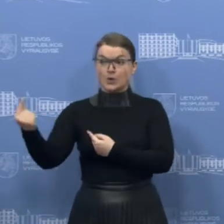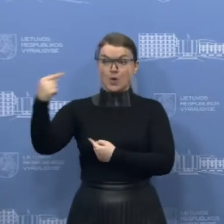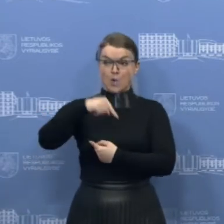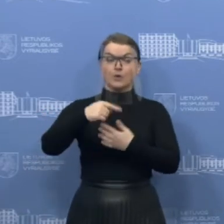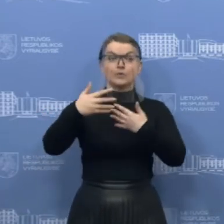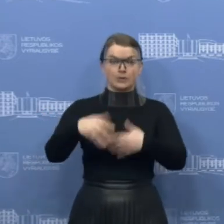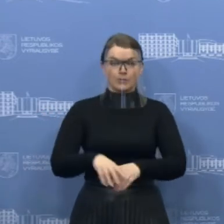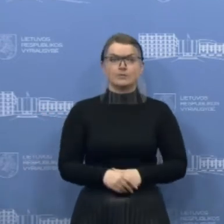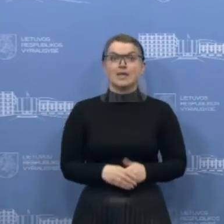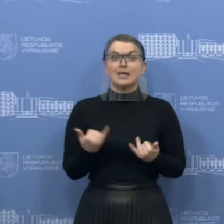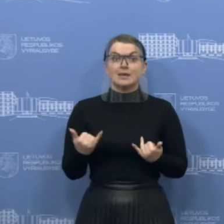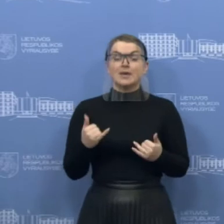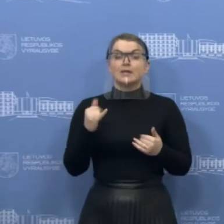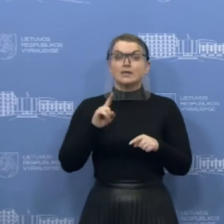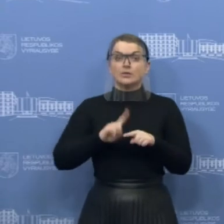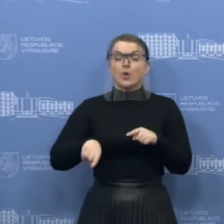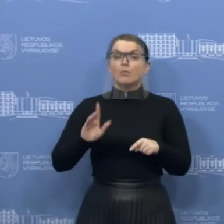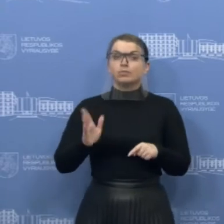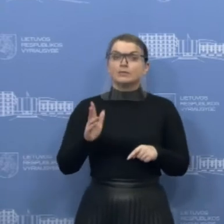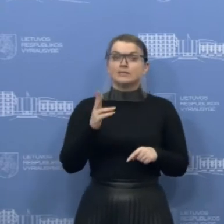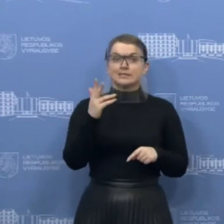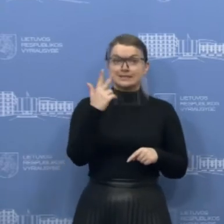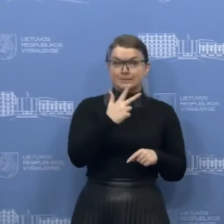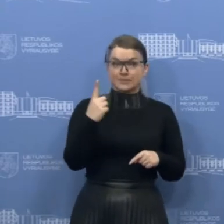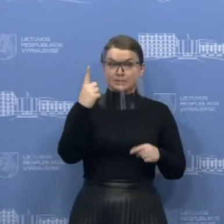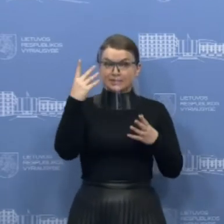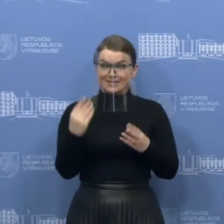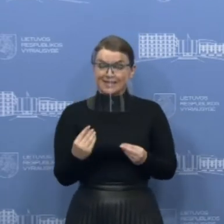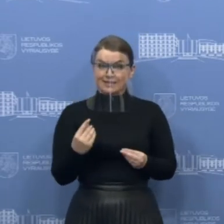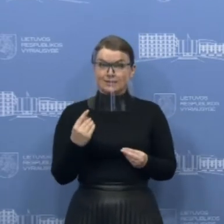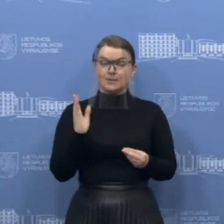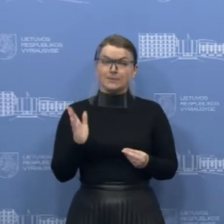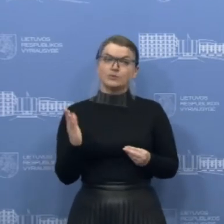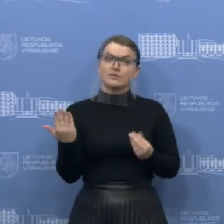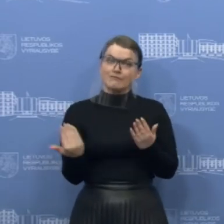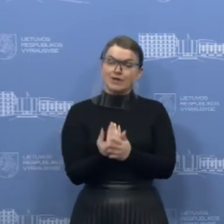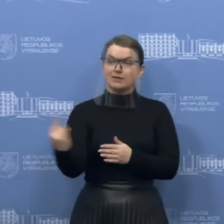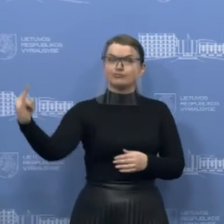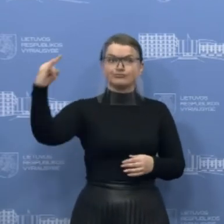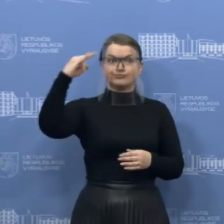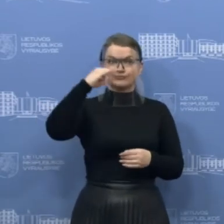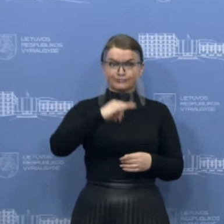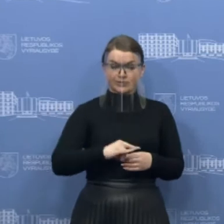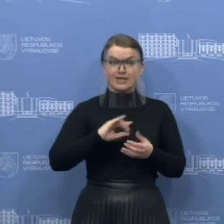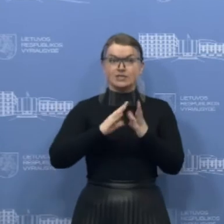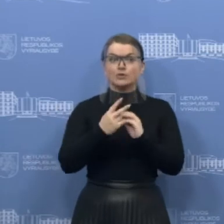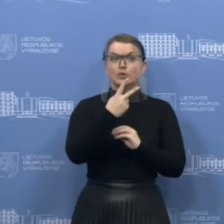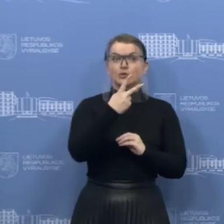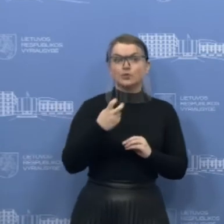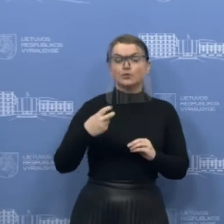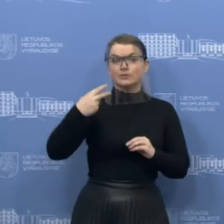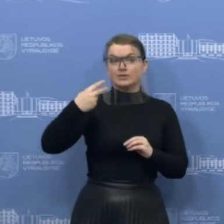laukia mūsų vienas skrydis 301 diena, tai dar numatyti 220